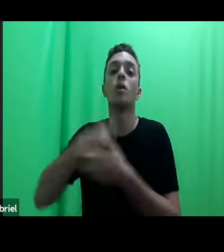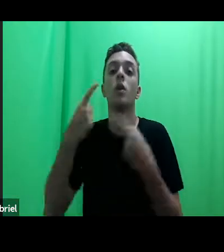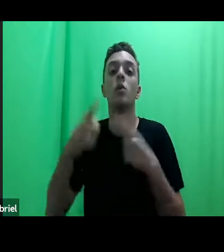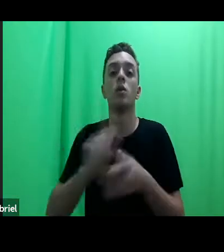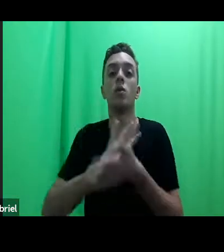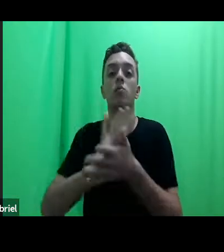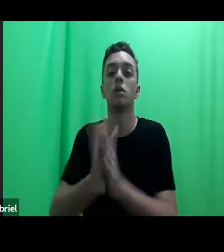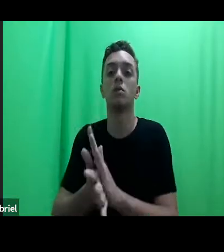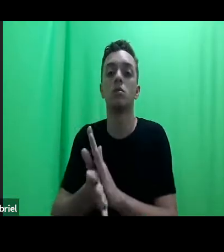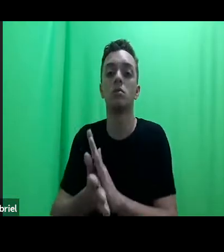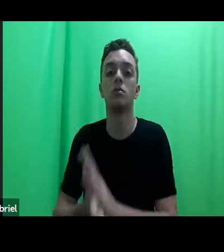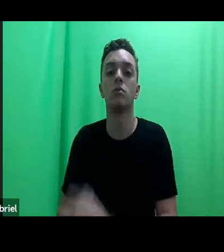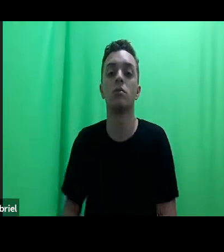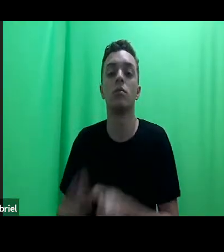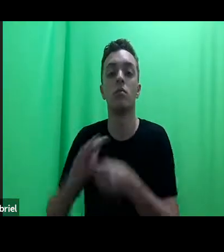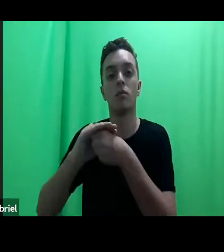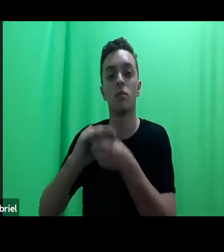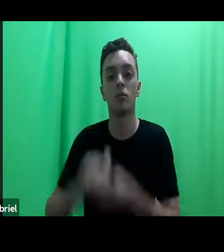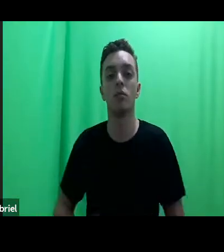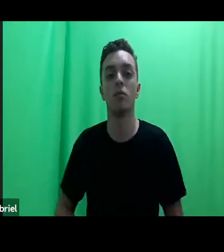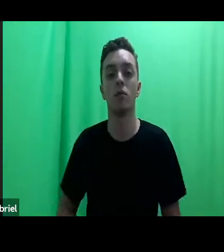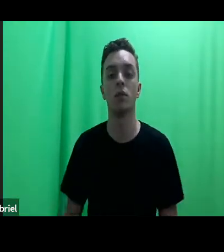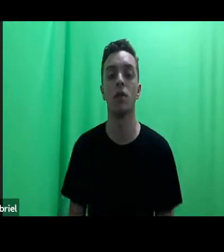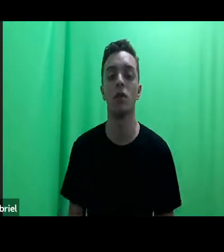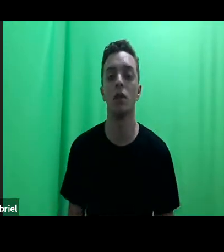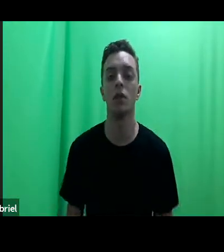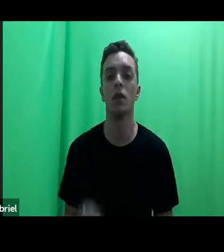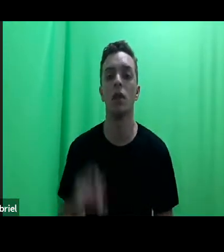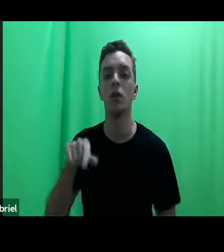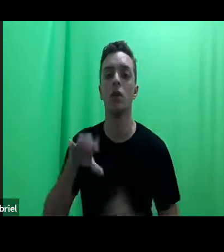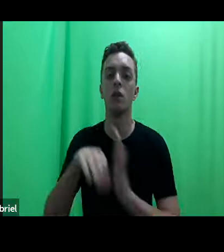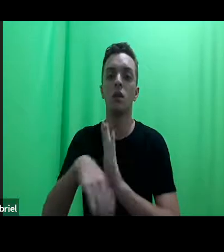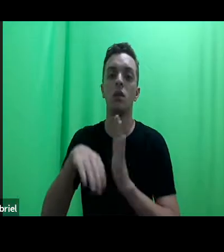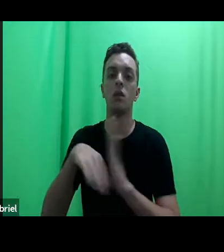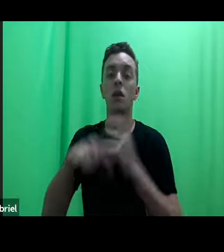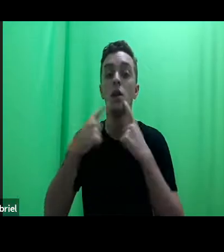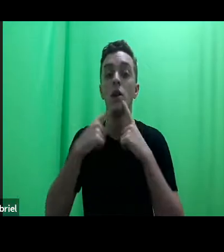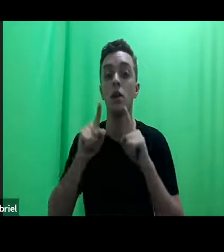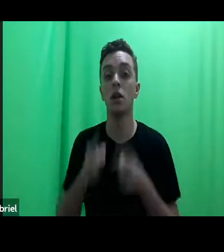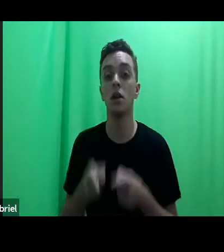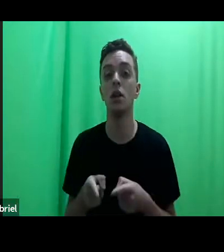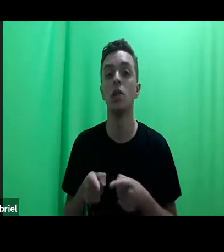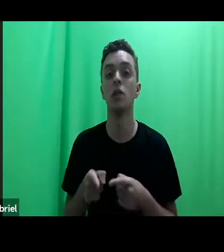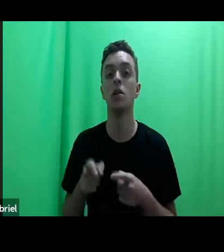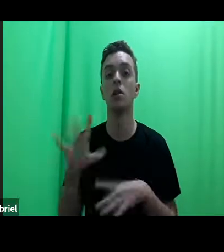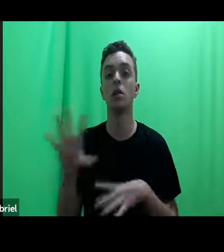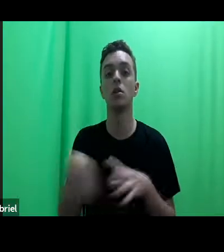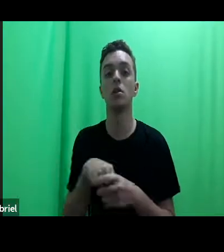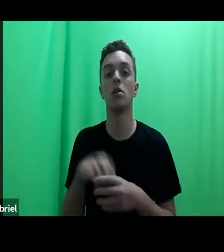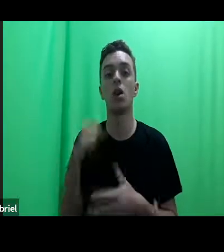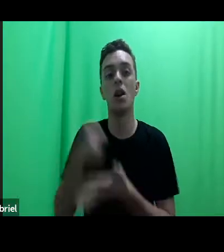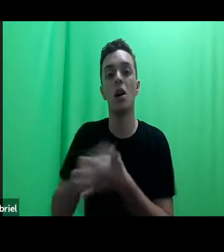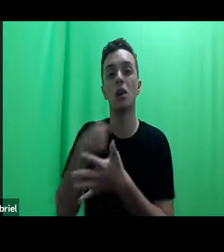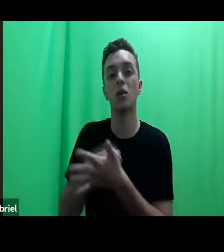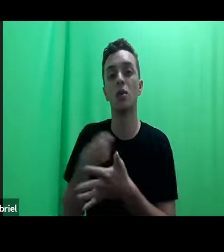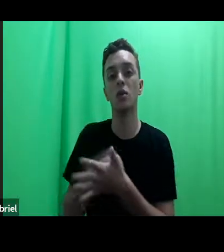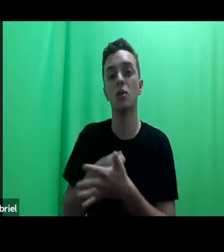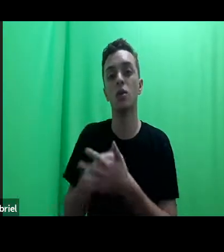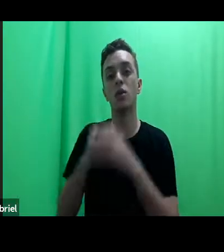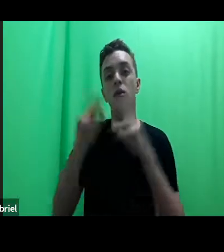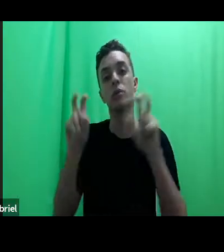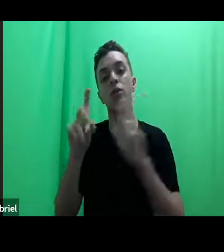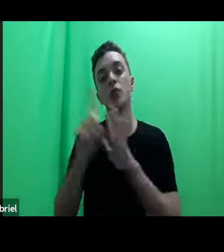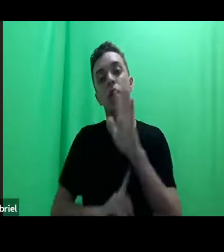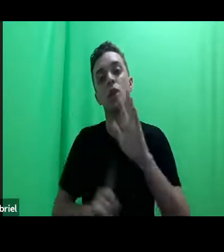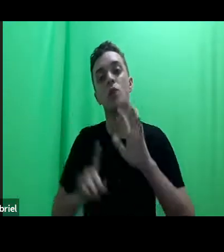E essa perspectiva crítica inclui as lutas, por exemplo, em torno dos direitos coletivos,